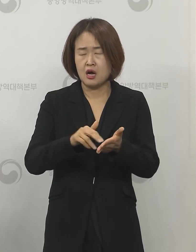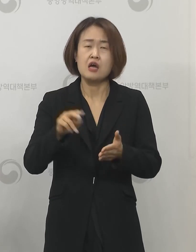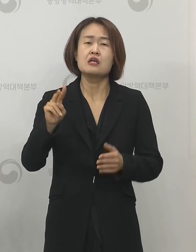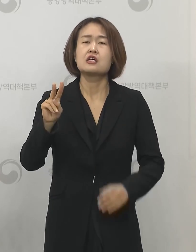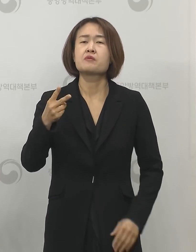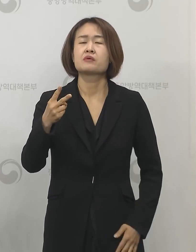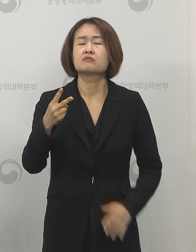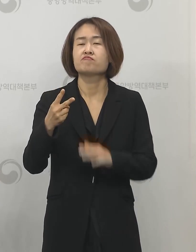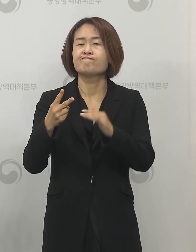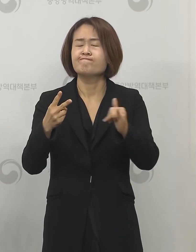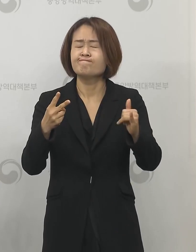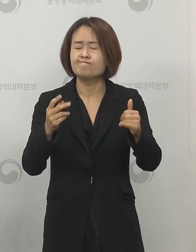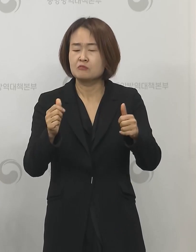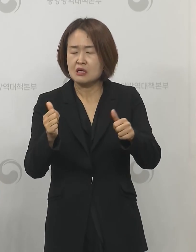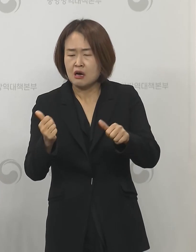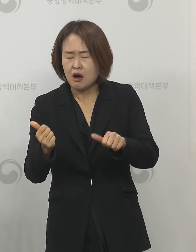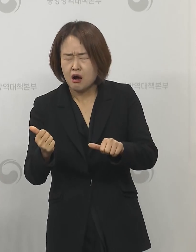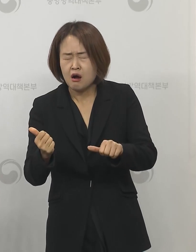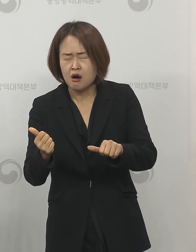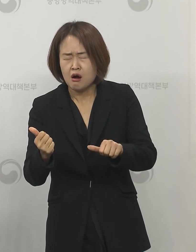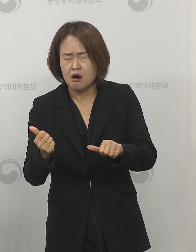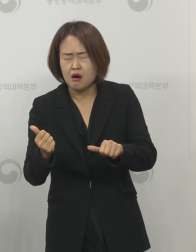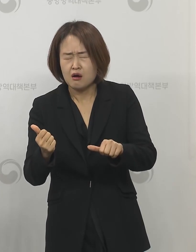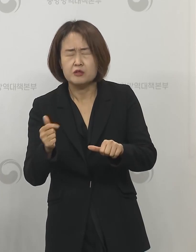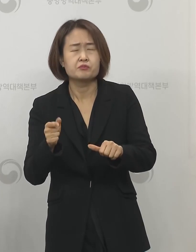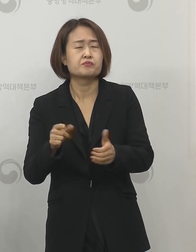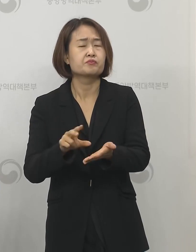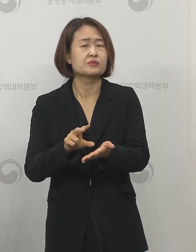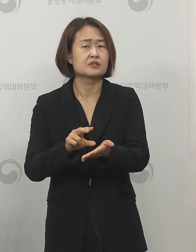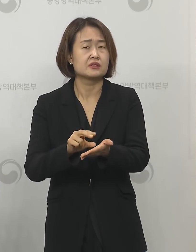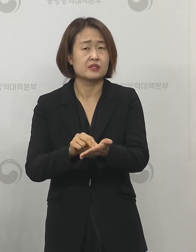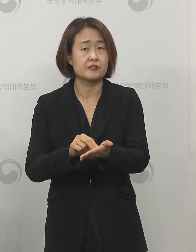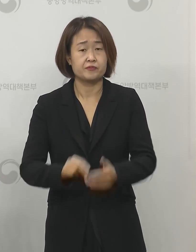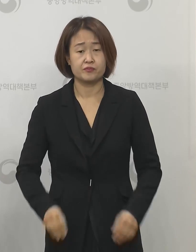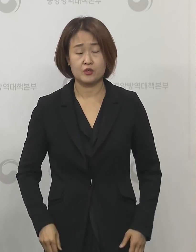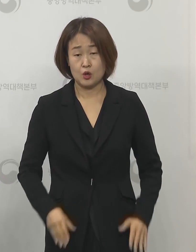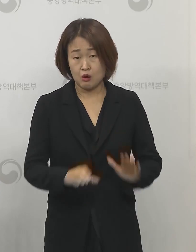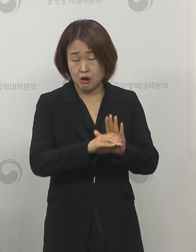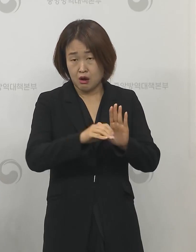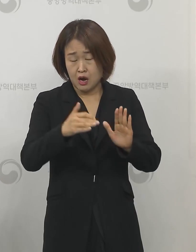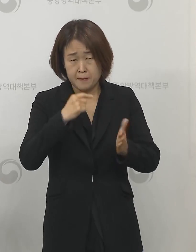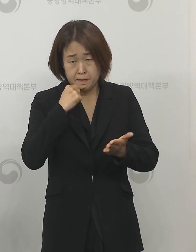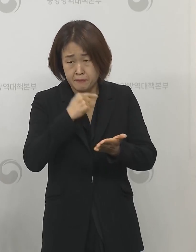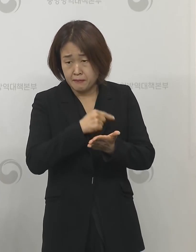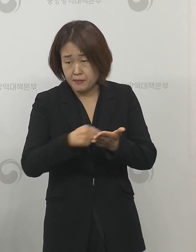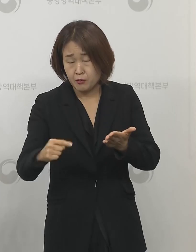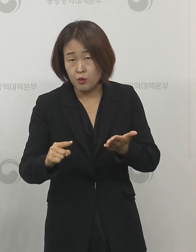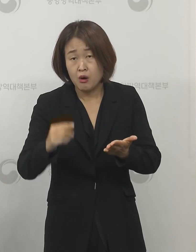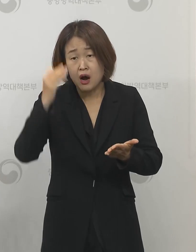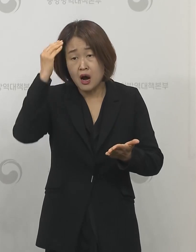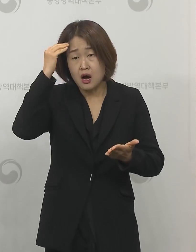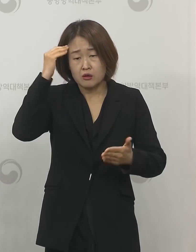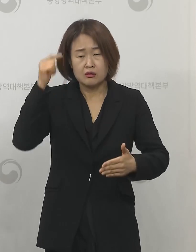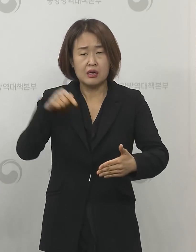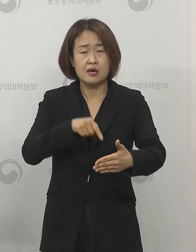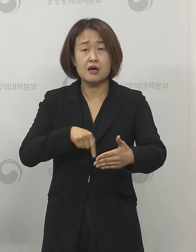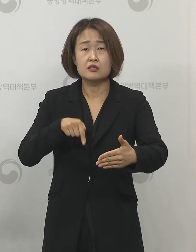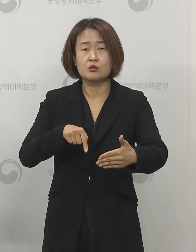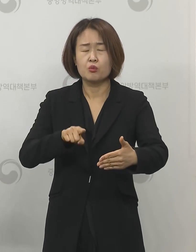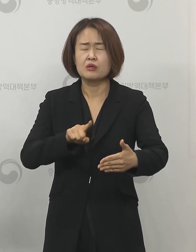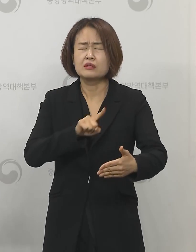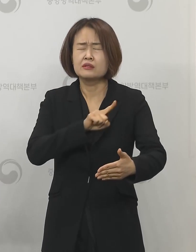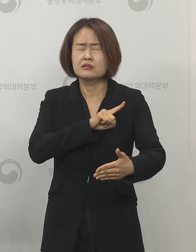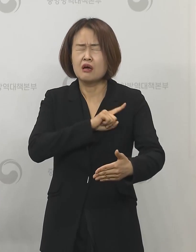넘는 사망자분이 발생한 것입니다 이렇듯 코로나 피해는 우리 사회에서 가장 약한